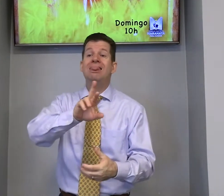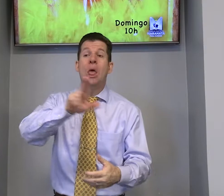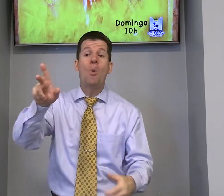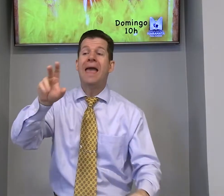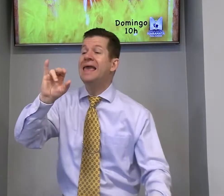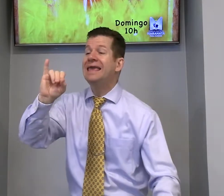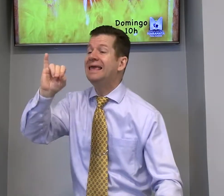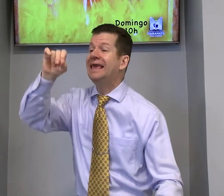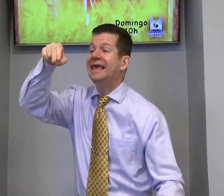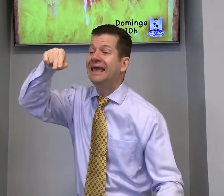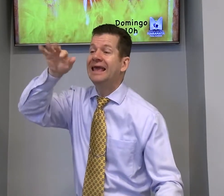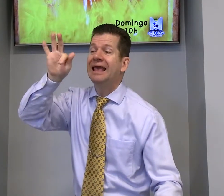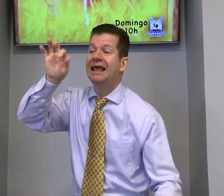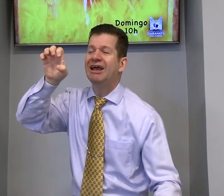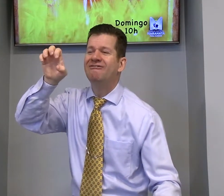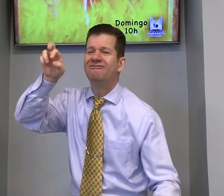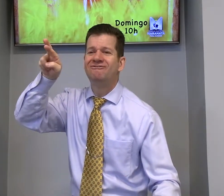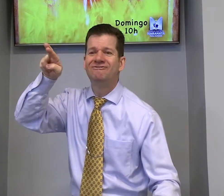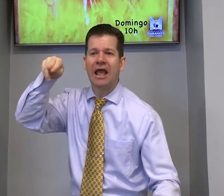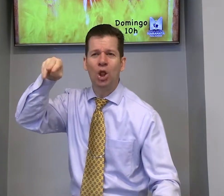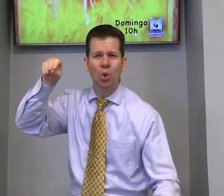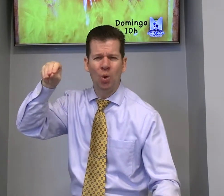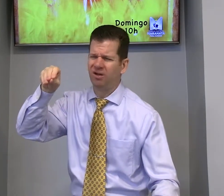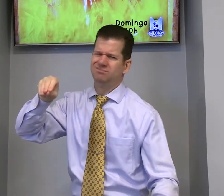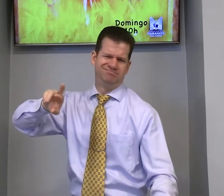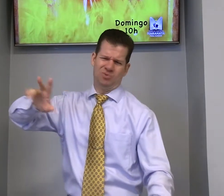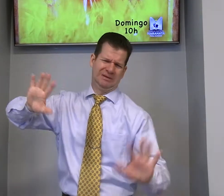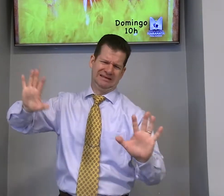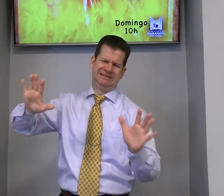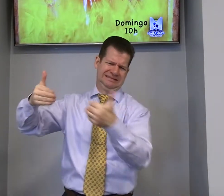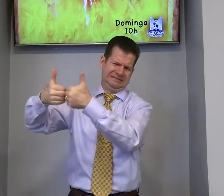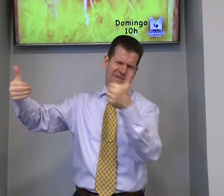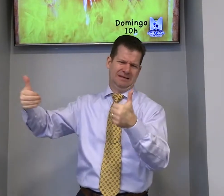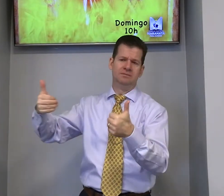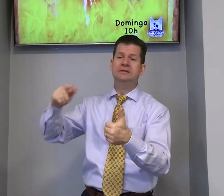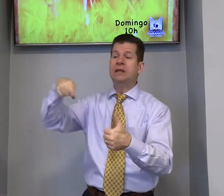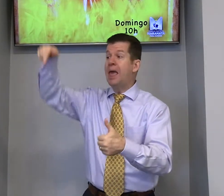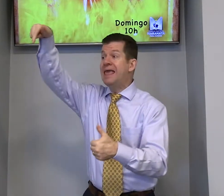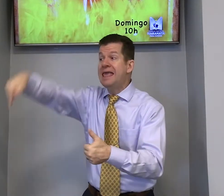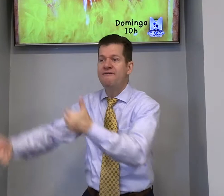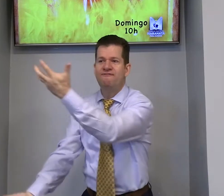Precisamos aguentar o fogo. Não é igual ao inferno, é diferente, separado.